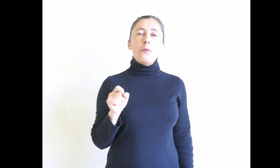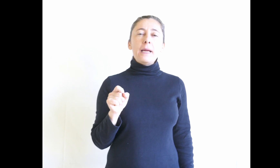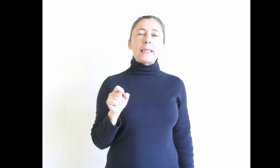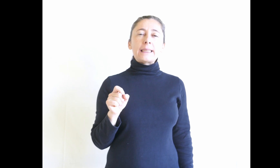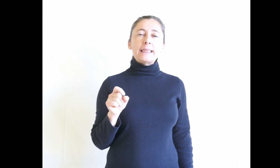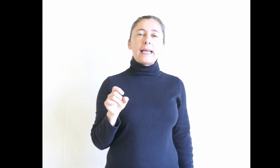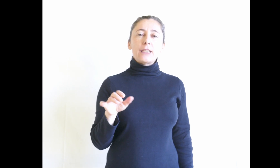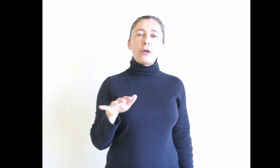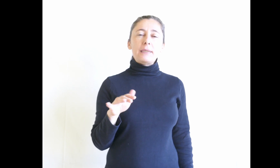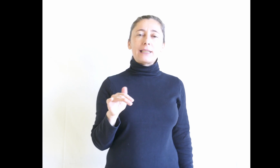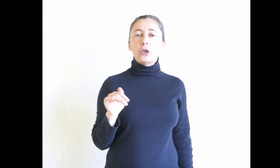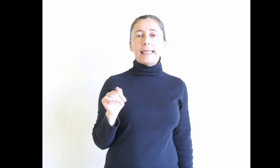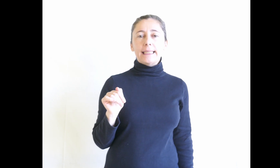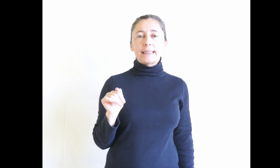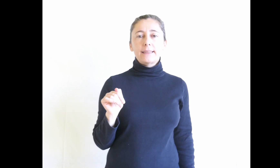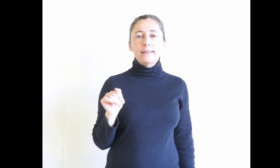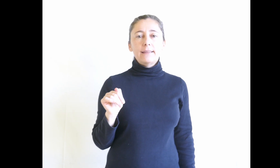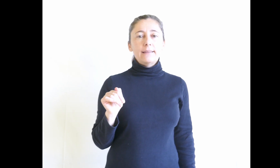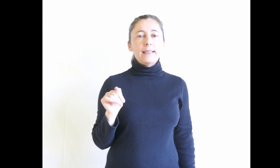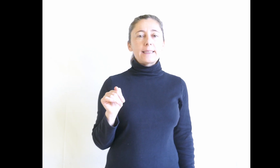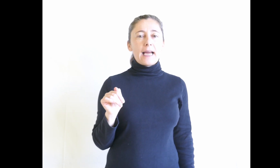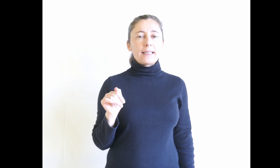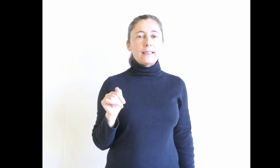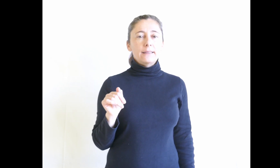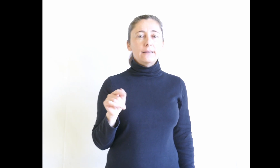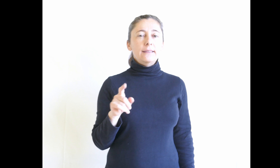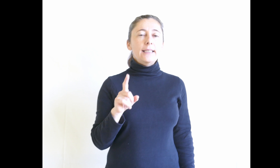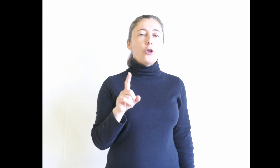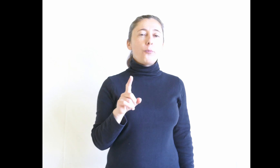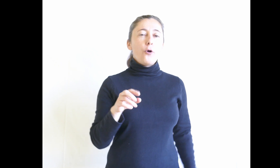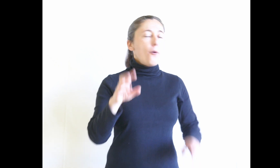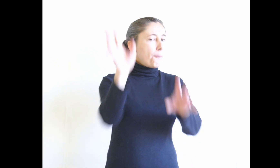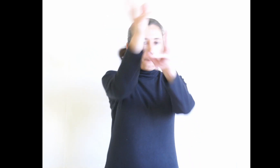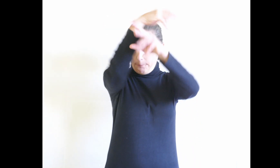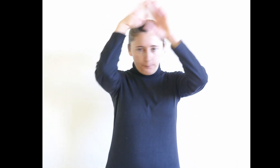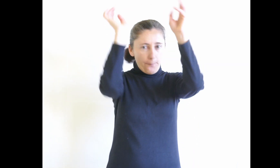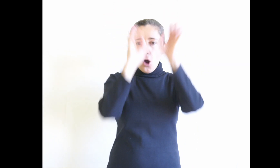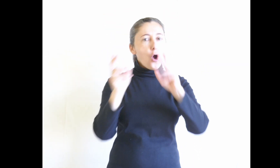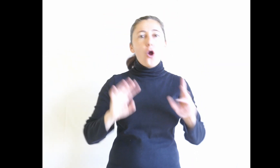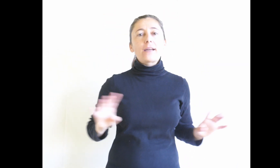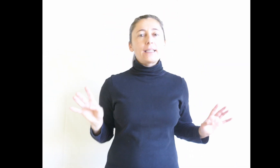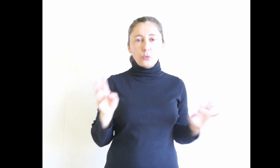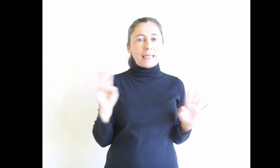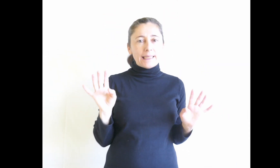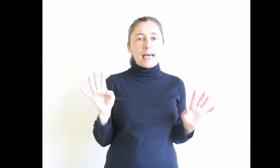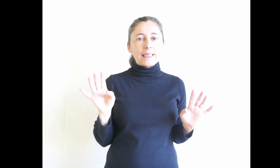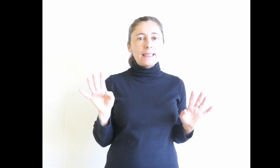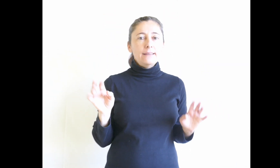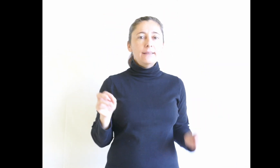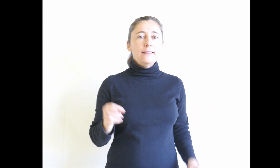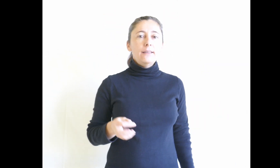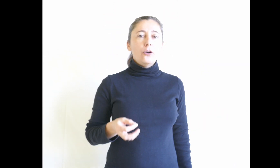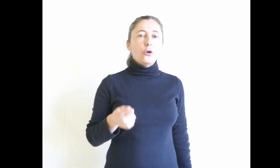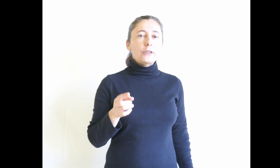convida a sentar á súa mesa con eles e saca de novo, por casualidade,